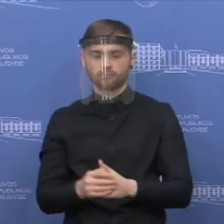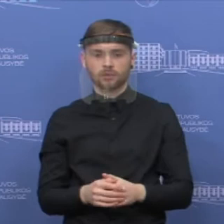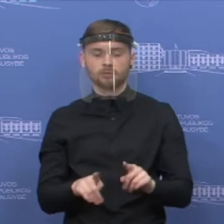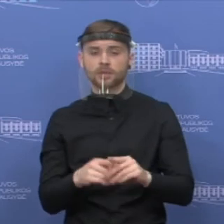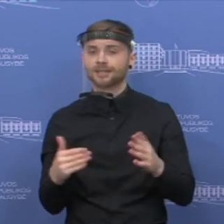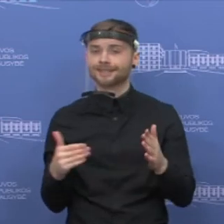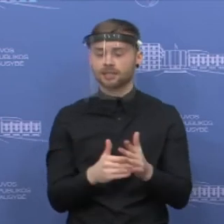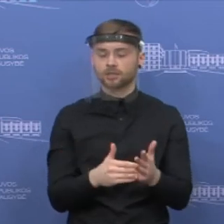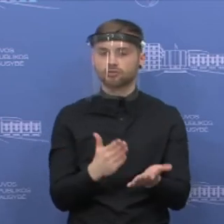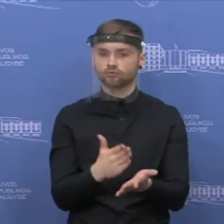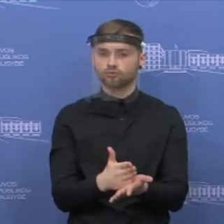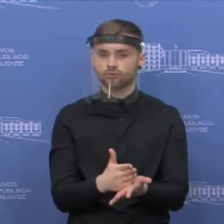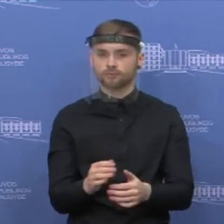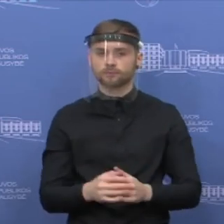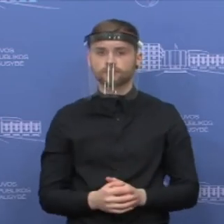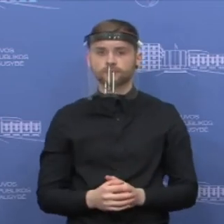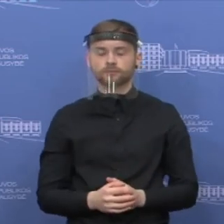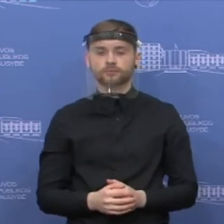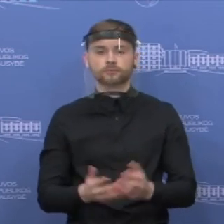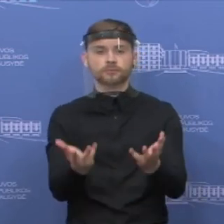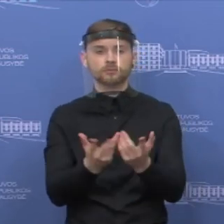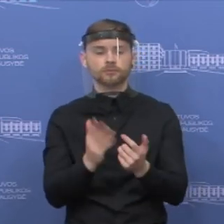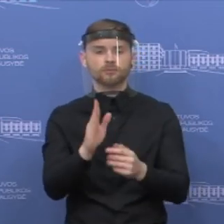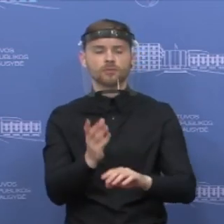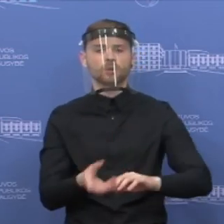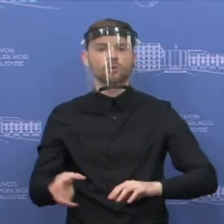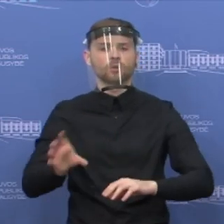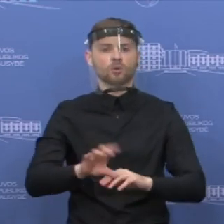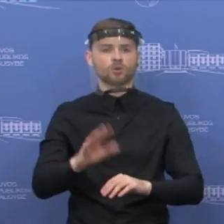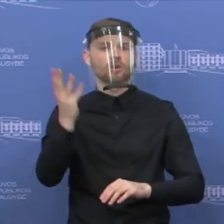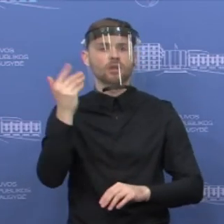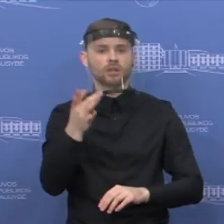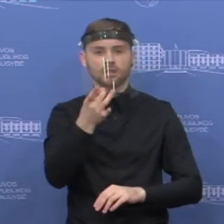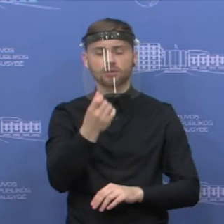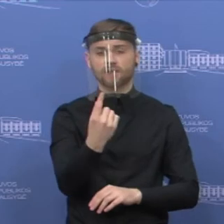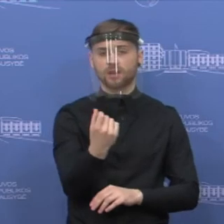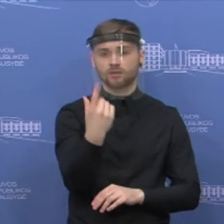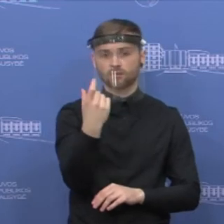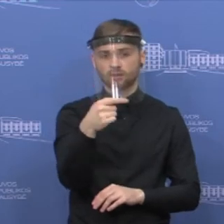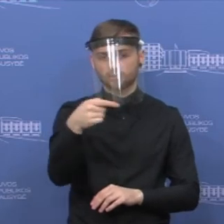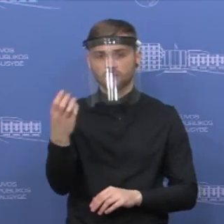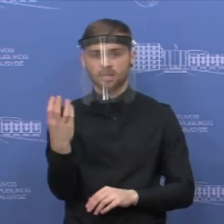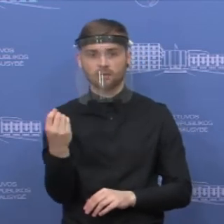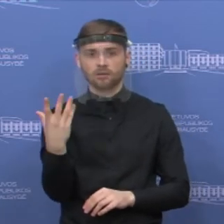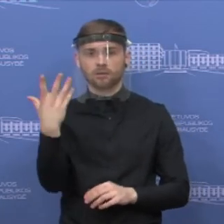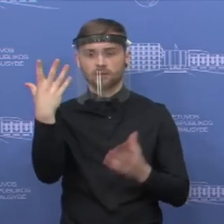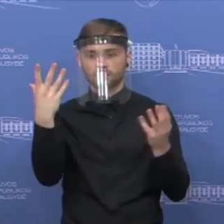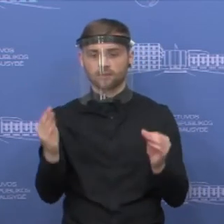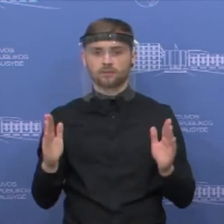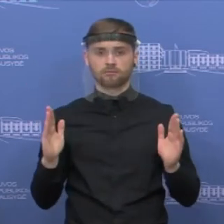Galima prognozuoti, kad ties rautai padidės po gegužės 11 ir gegužės 15 dienos, kadangi